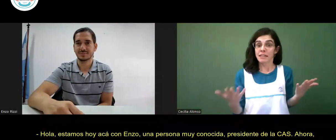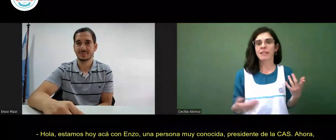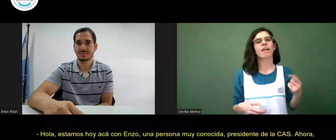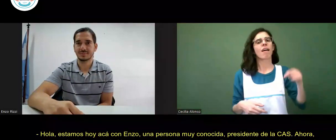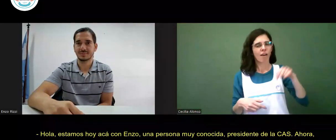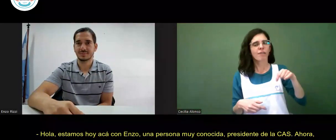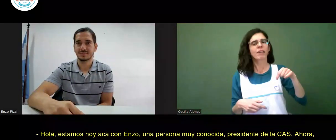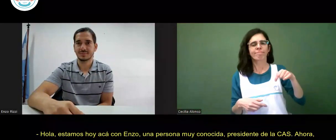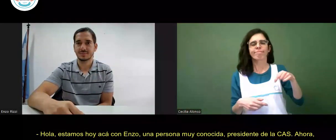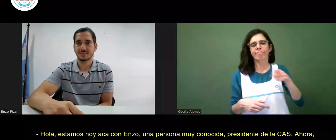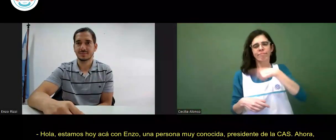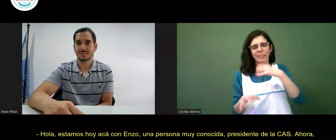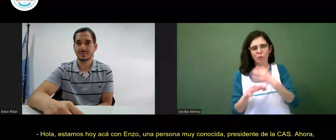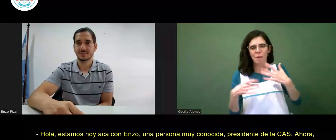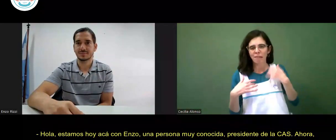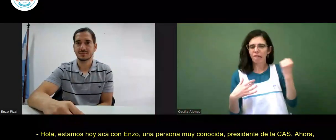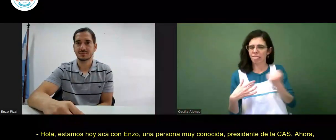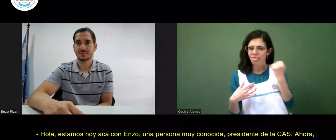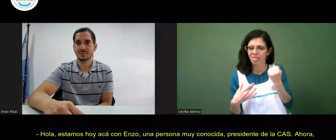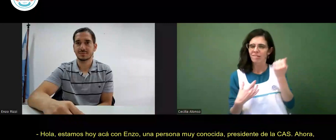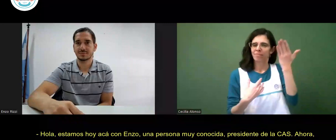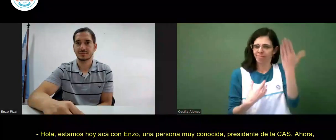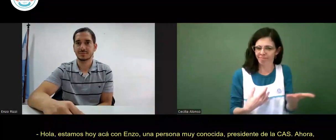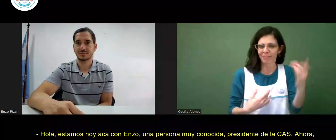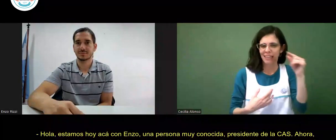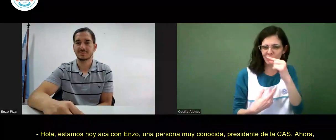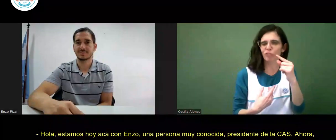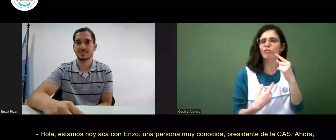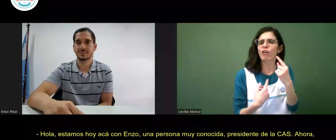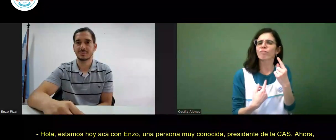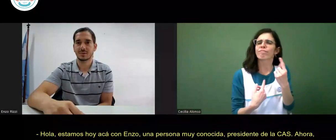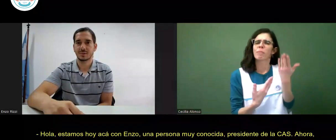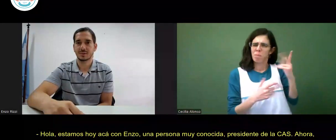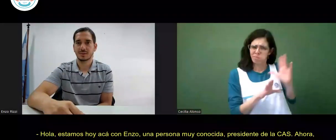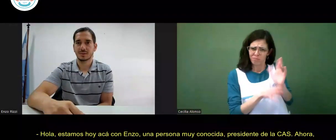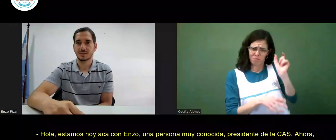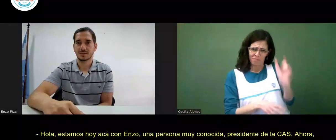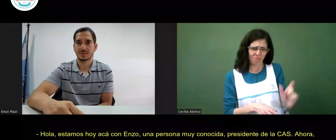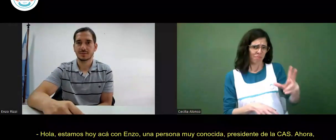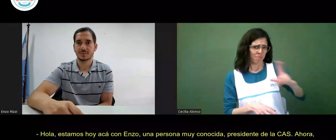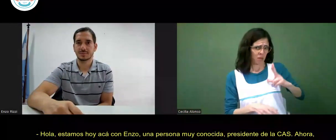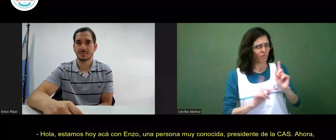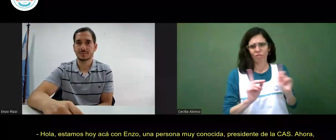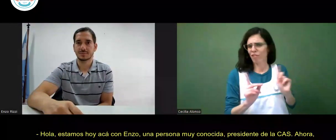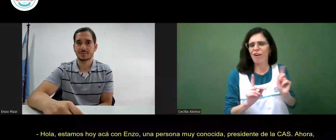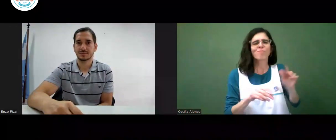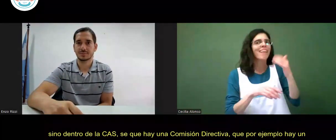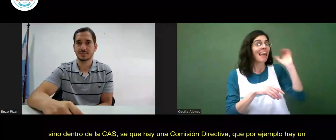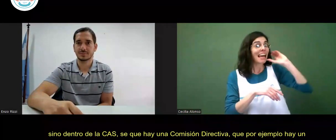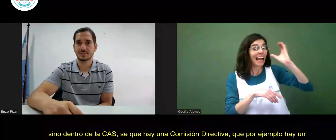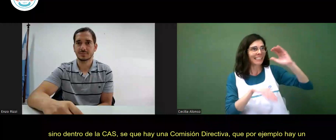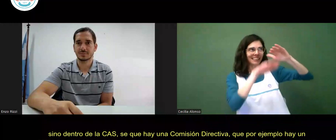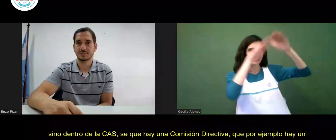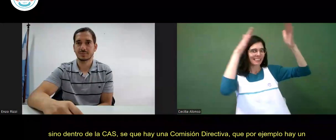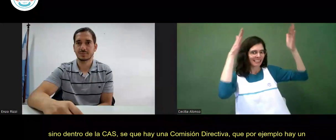Ahora, nosotros, desde la Escuela Mañasco, queremos saber sobre Enzo, no sobre su vida personal,